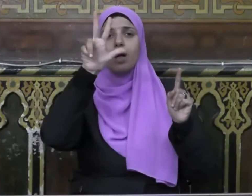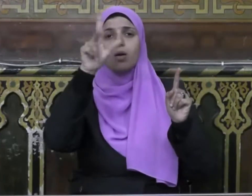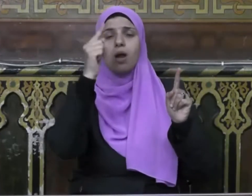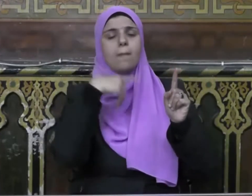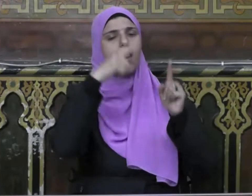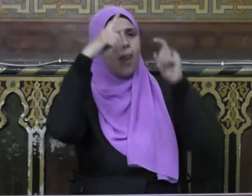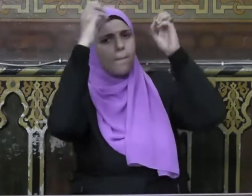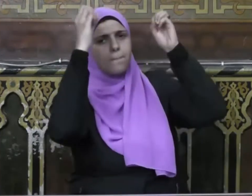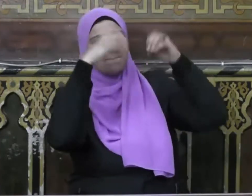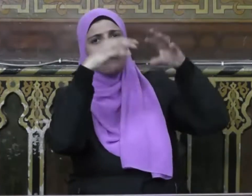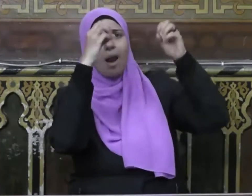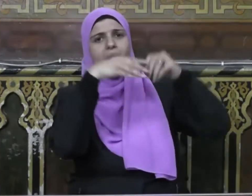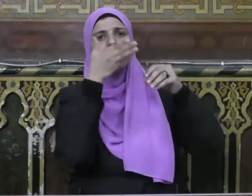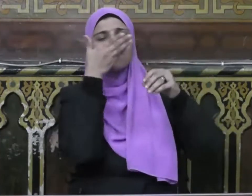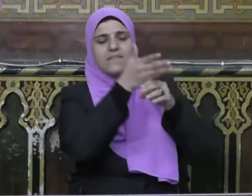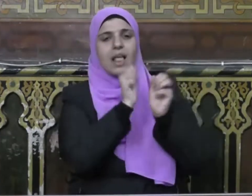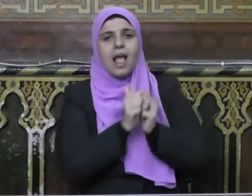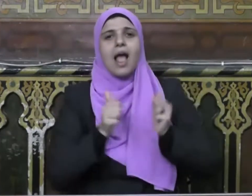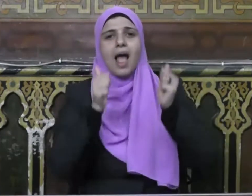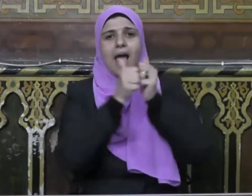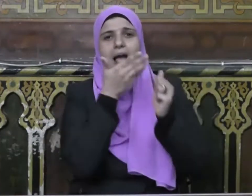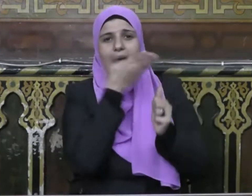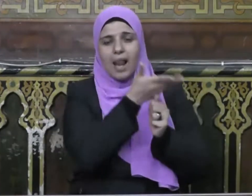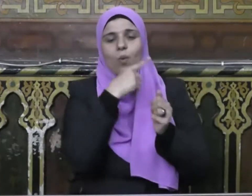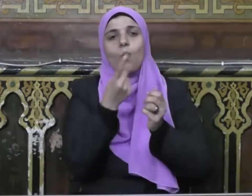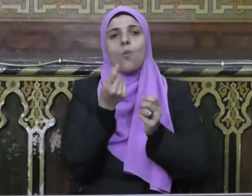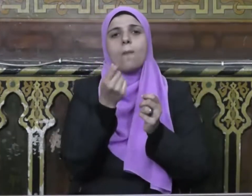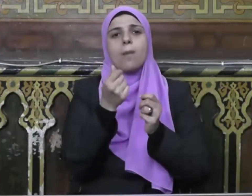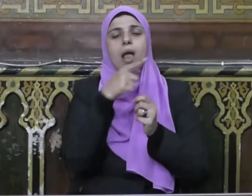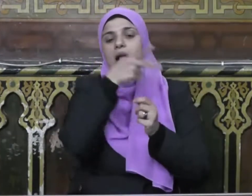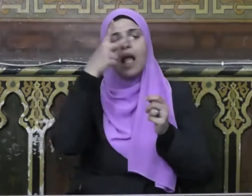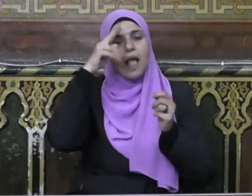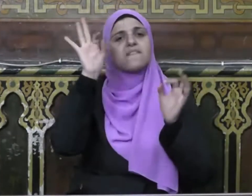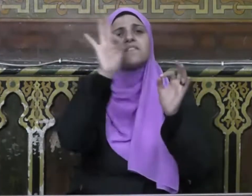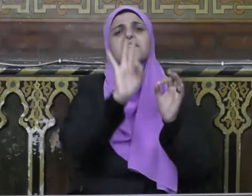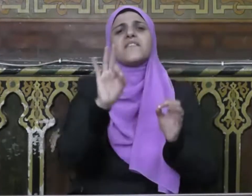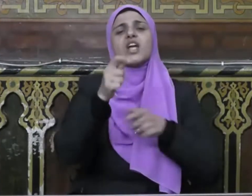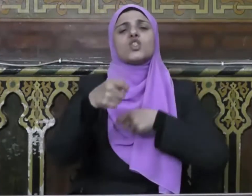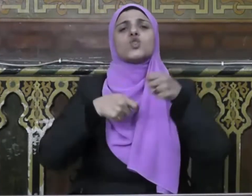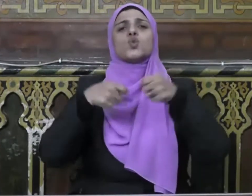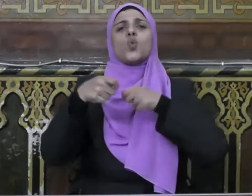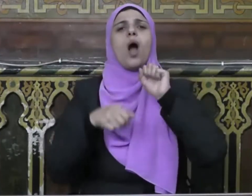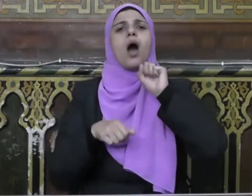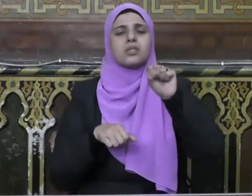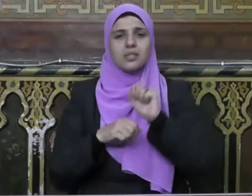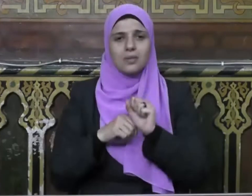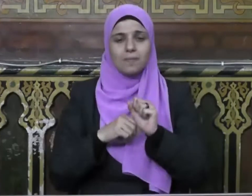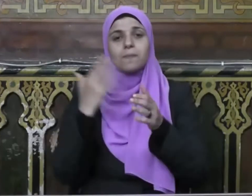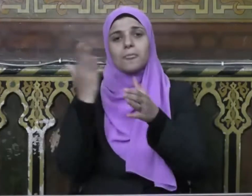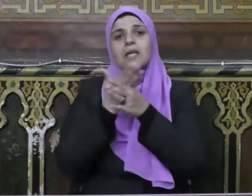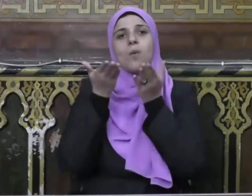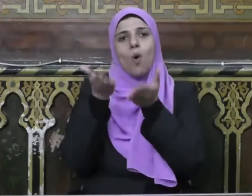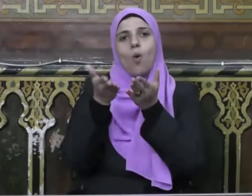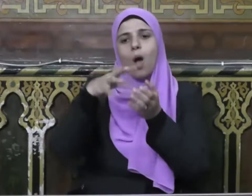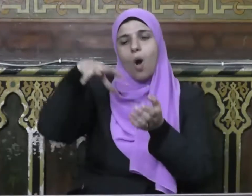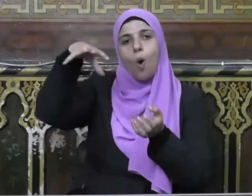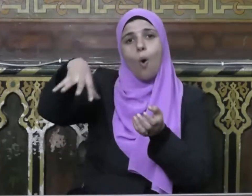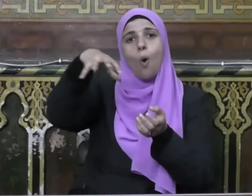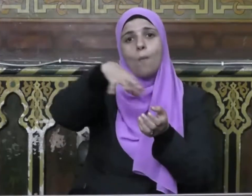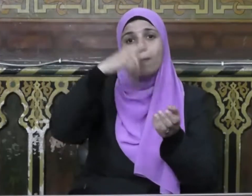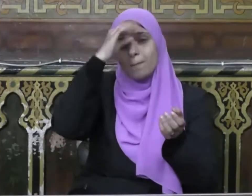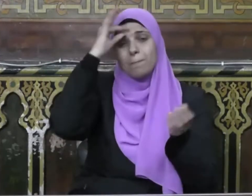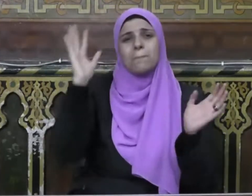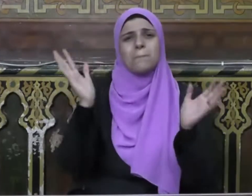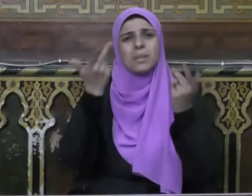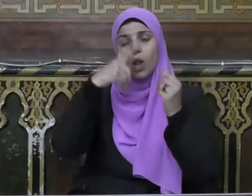الرحمن بارك الله لك في أهلك ومالك أين سوقكم ذلك أن الأمم